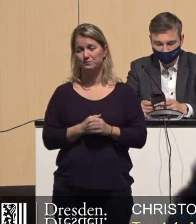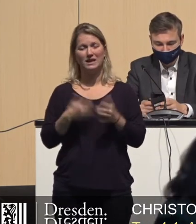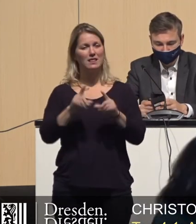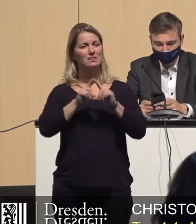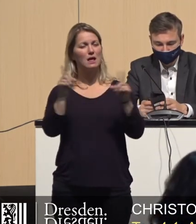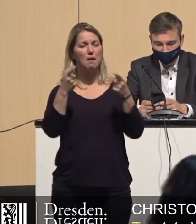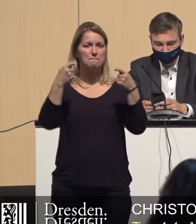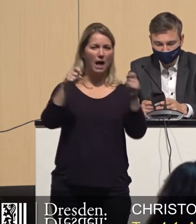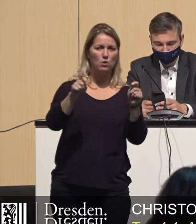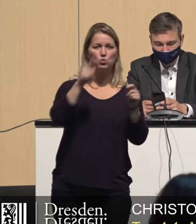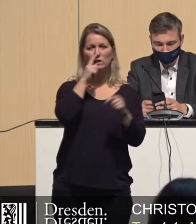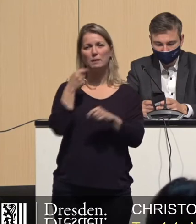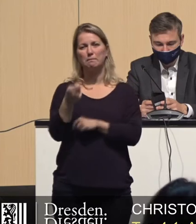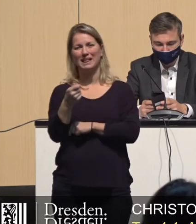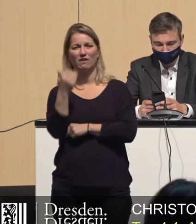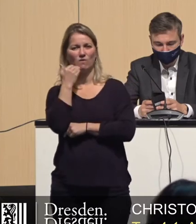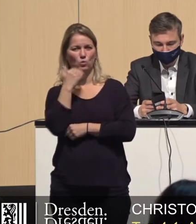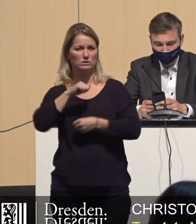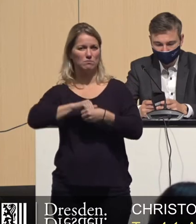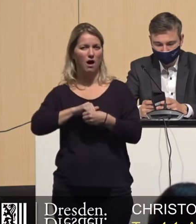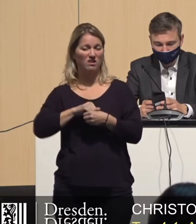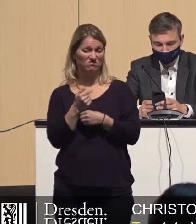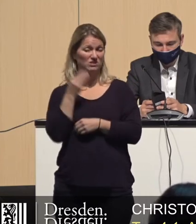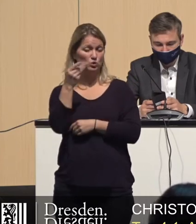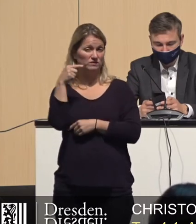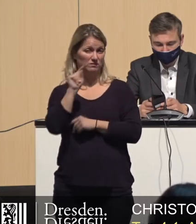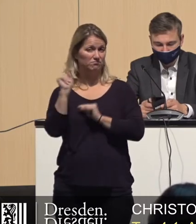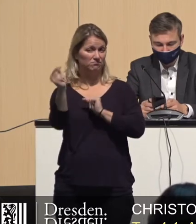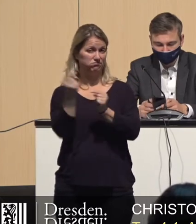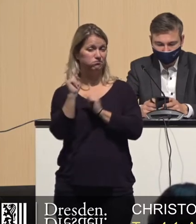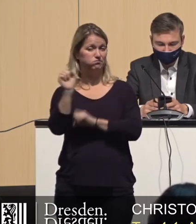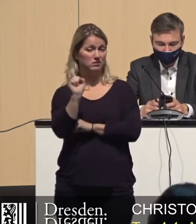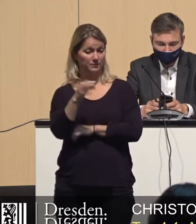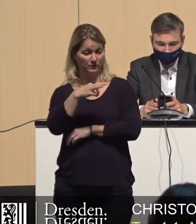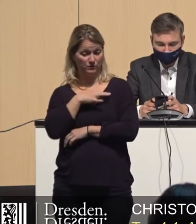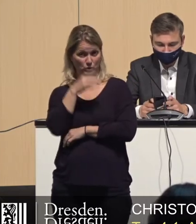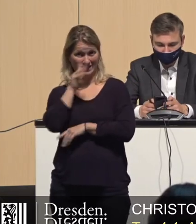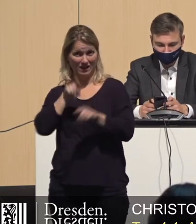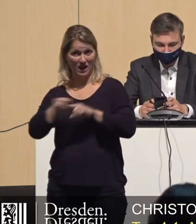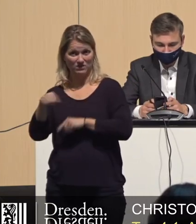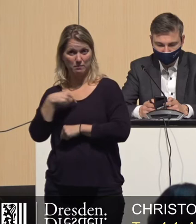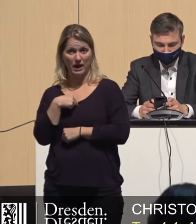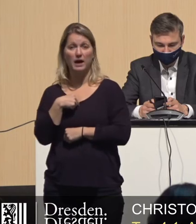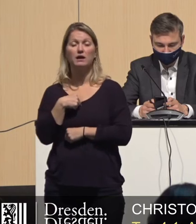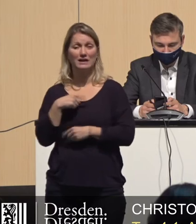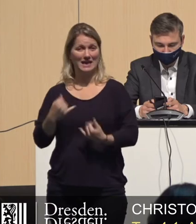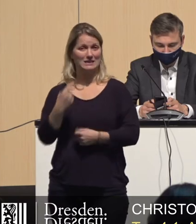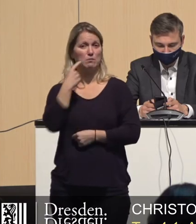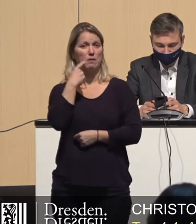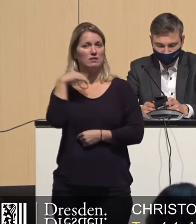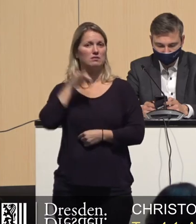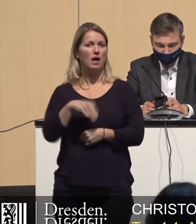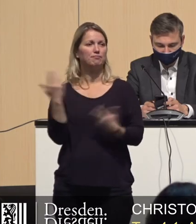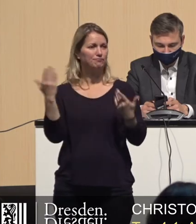Bau- und Mietwohnungsmarkt. Das ist ja die große Debatte, die wir in Zukunft führen. Für uns als FDP, ja, wir haben zurzeit eine zu geringe